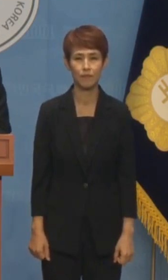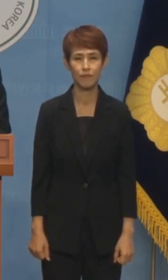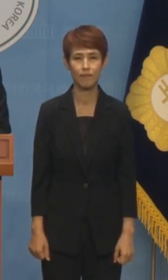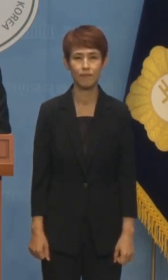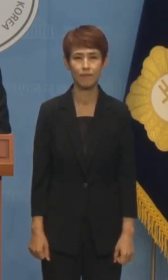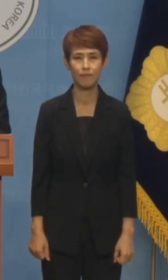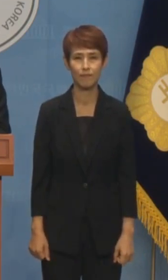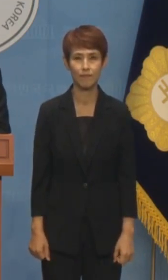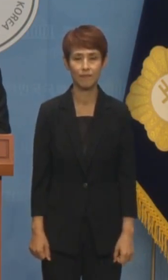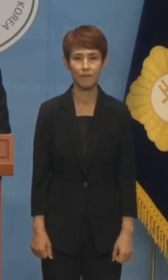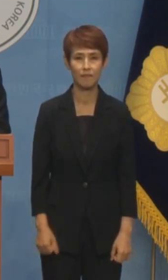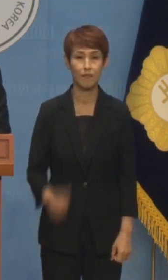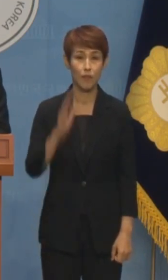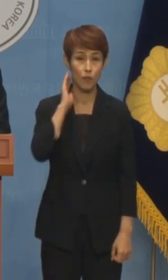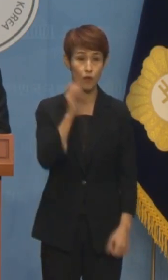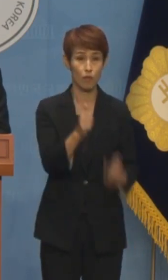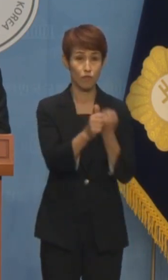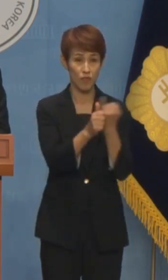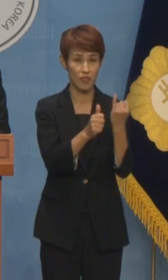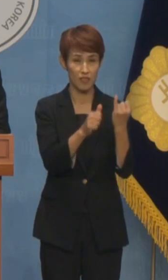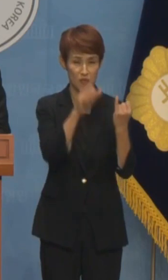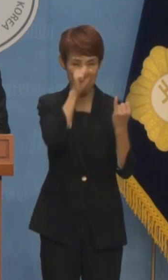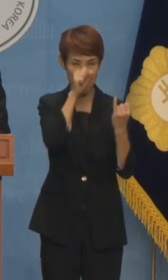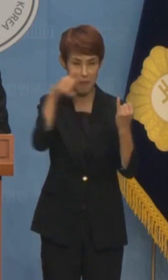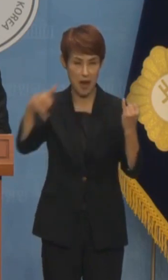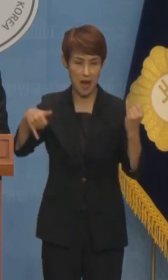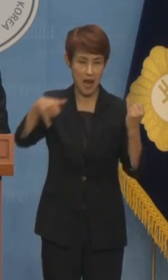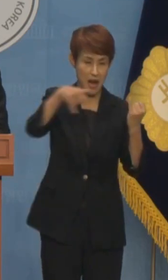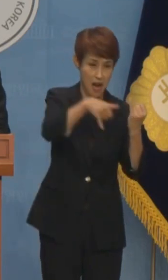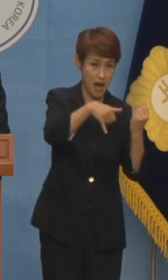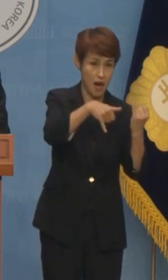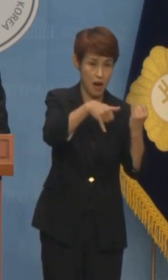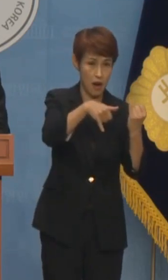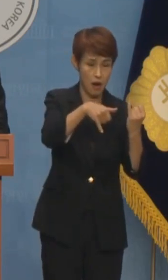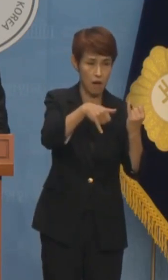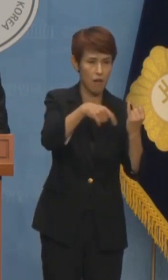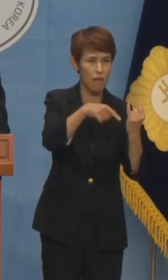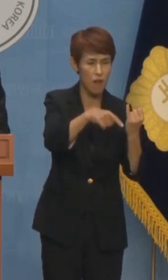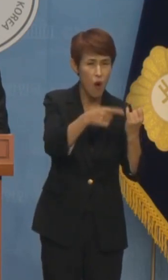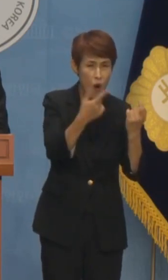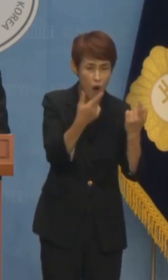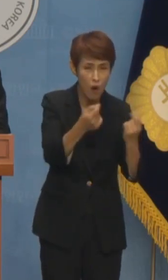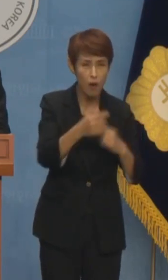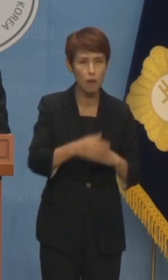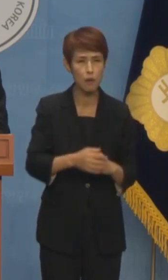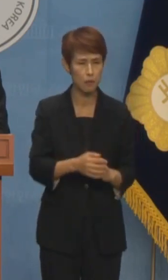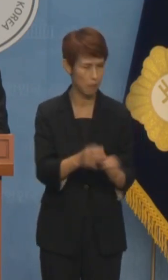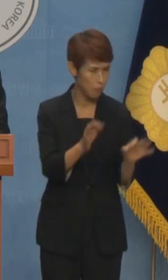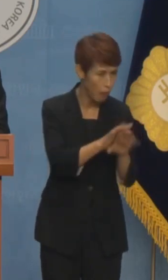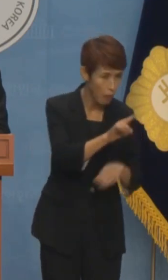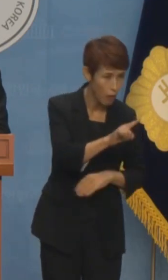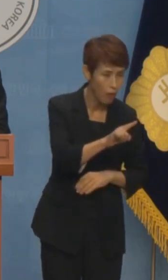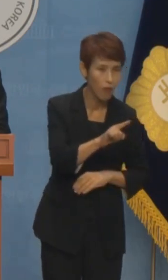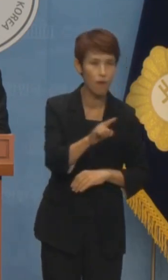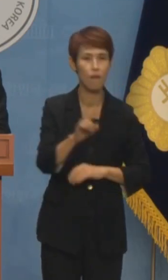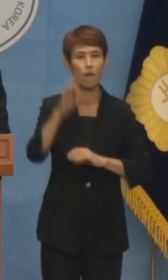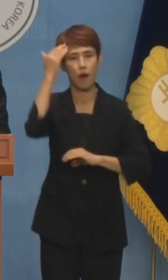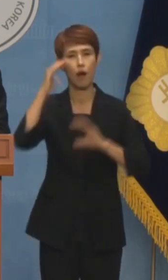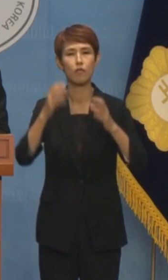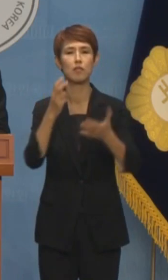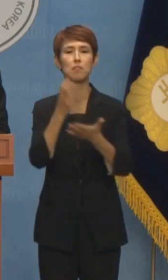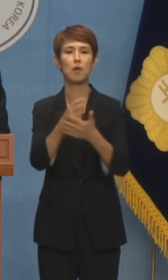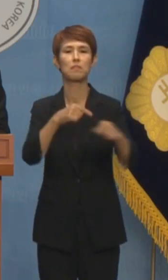김건희 여사의 명품백과 함께 사라진 대한민국 법치, 법치를 죽인 것은 윤석열 정부와